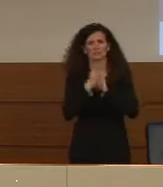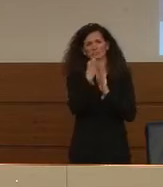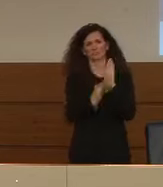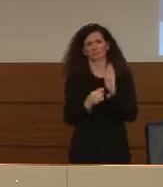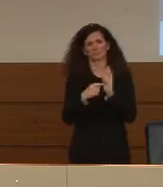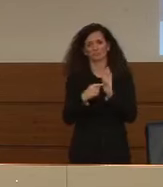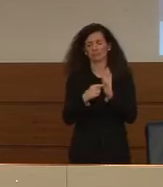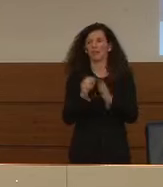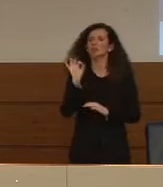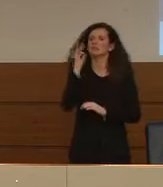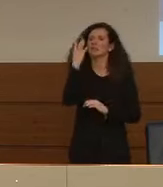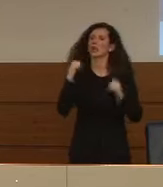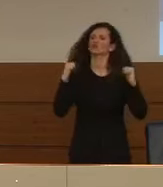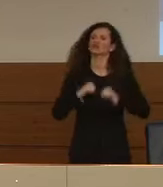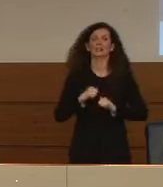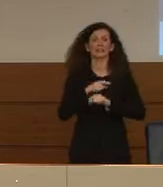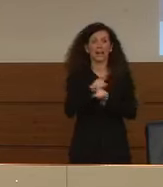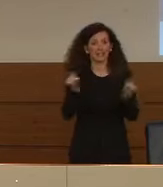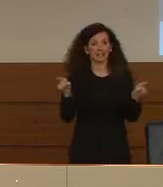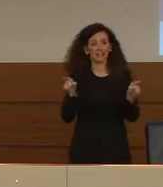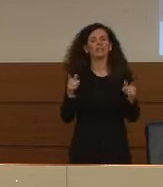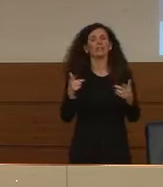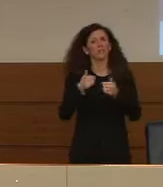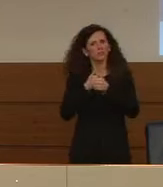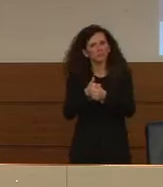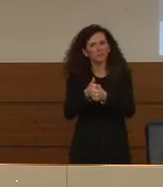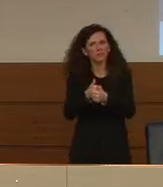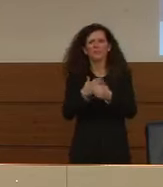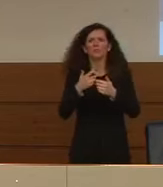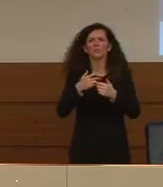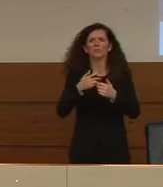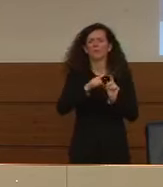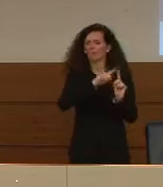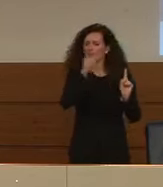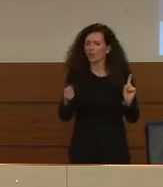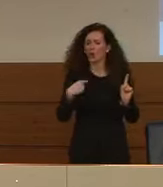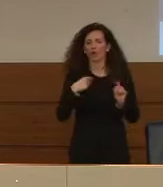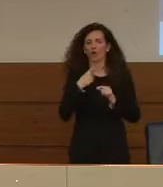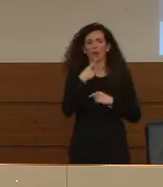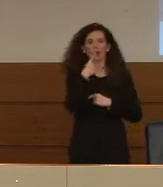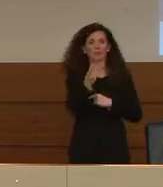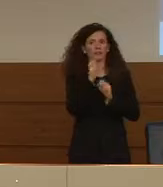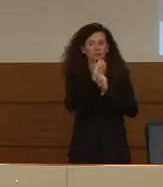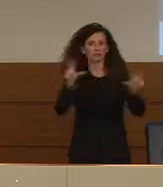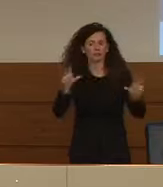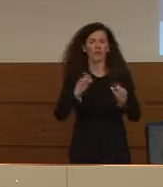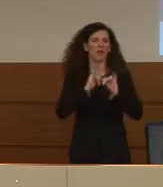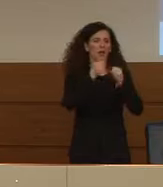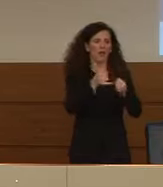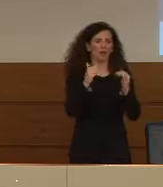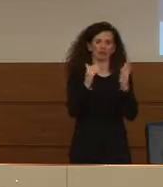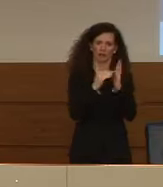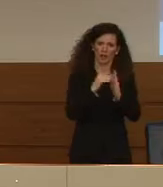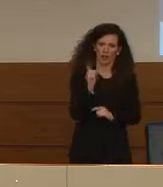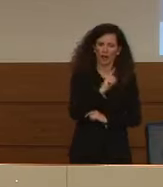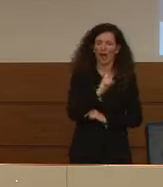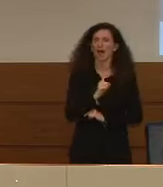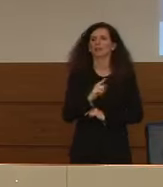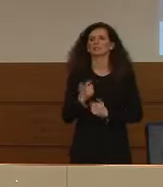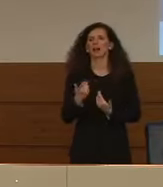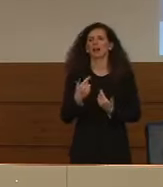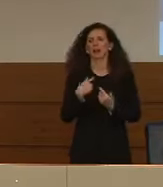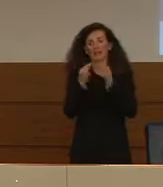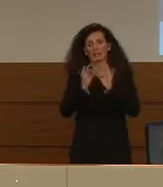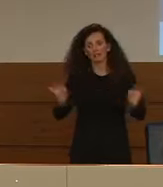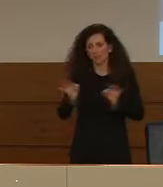Quindi se i cittadini si atterranno a tutto ciò che è stato detto, non uscire di casa se non per dei motivi importanti, rispettare